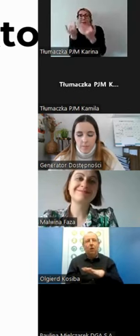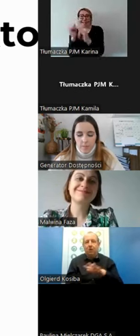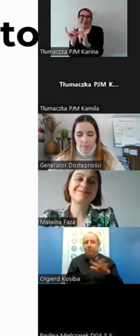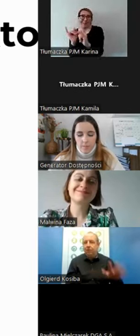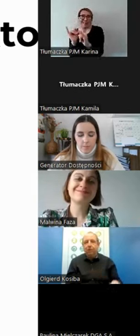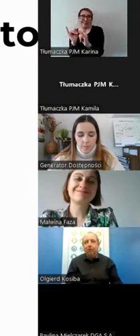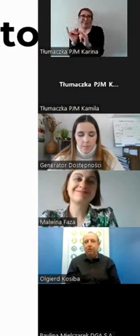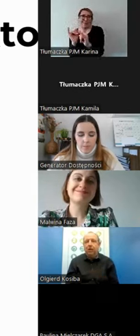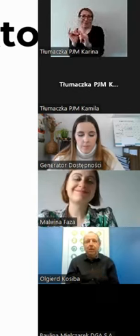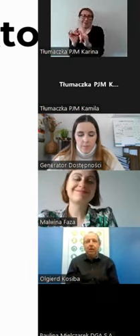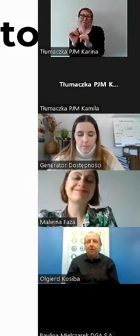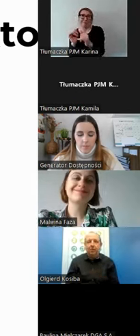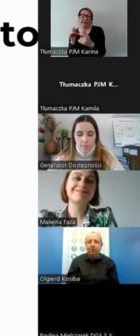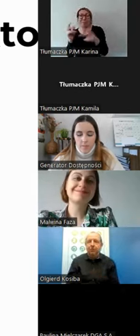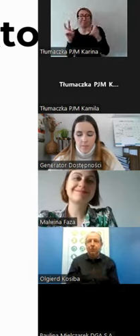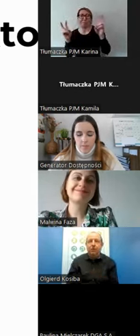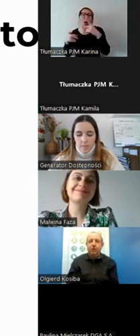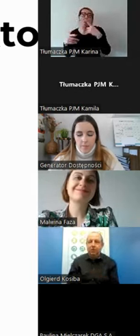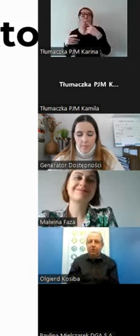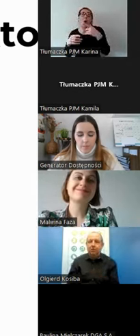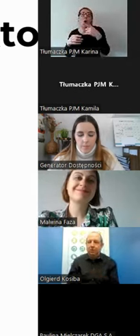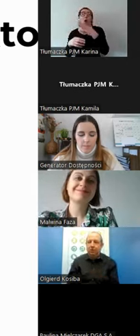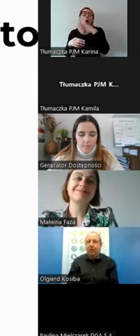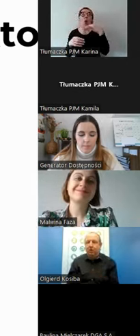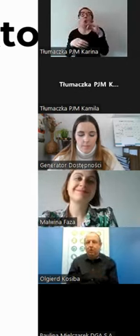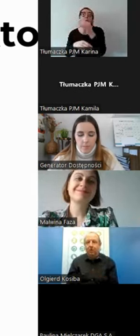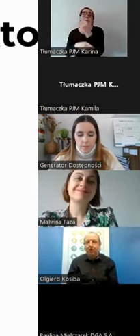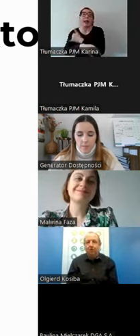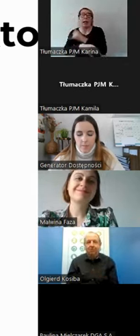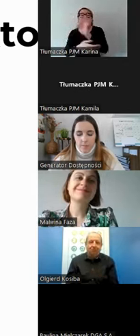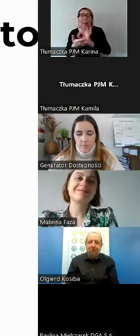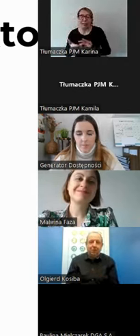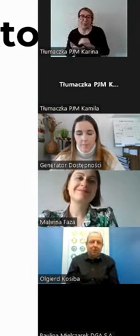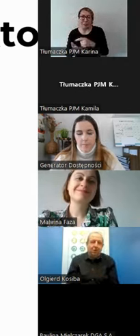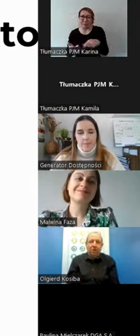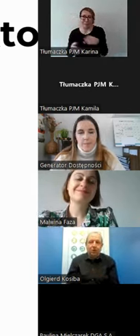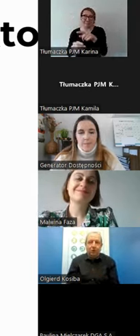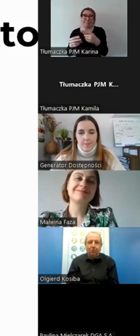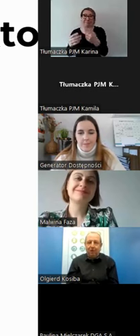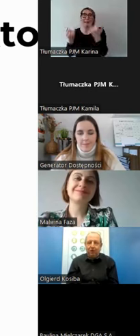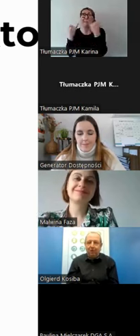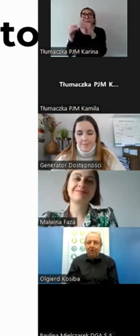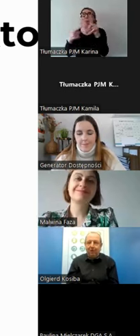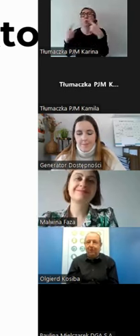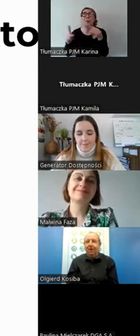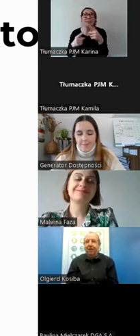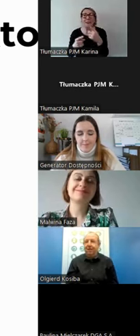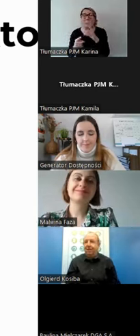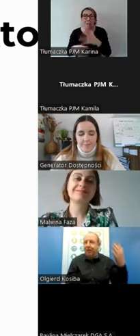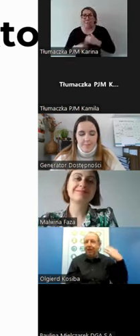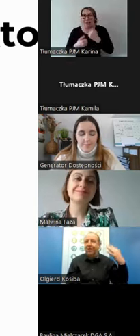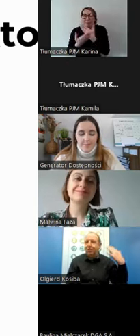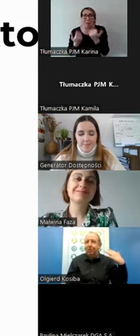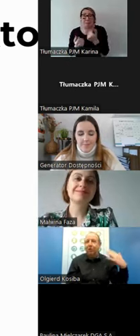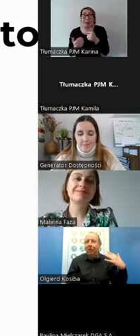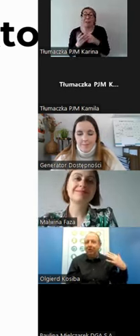cokolwiek będzie się działo na ekranie, zapewniam, że nikt z Was się nie przestraszy. W pamięci nie ma czego bać, Tam dźwięk nas uspokoi,